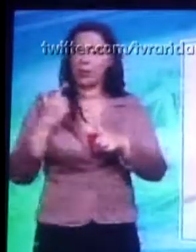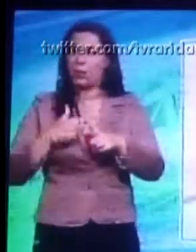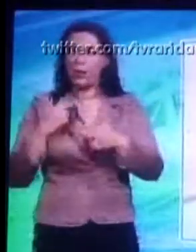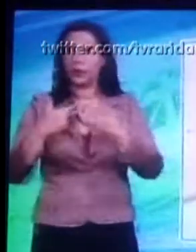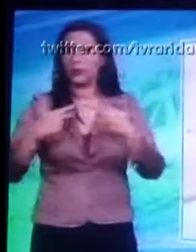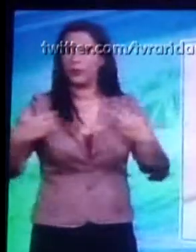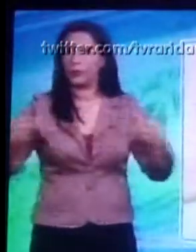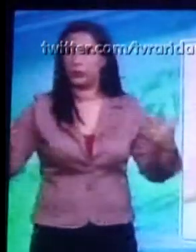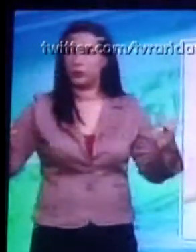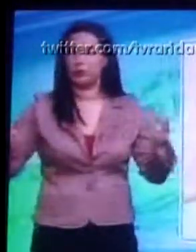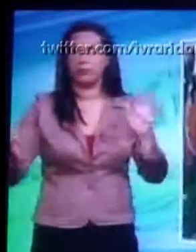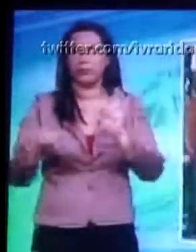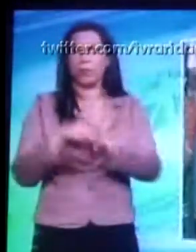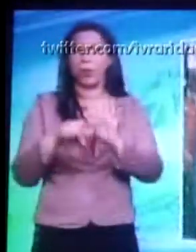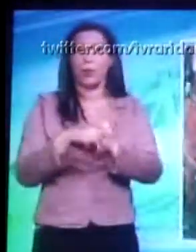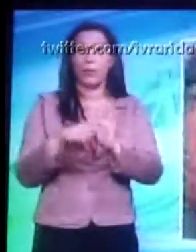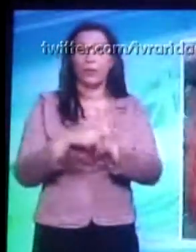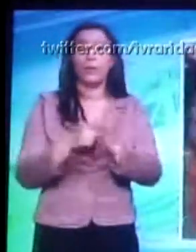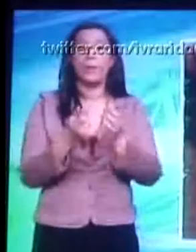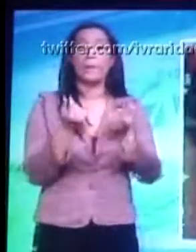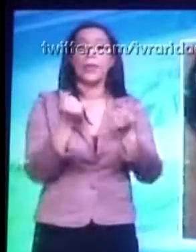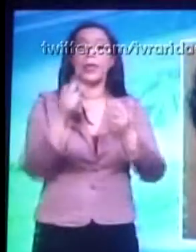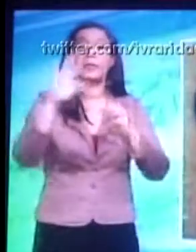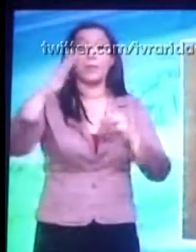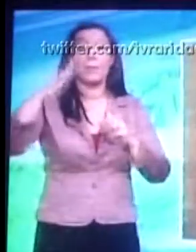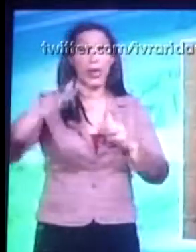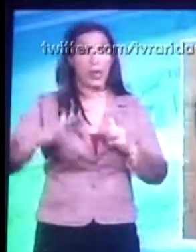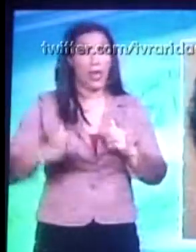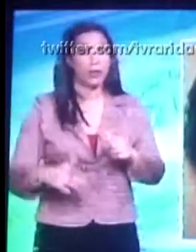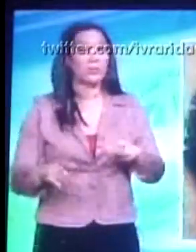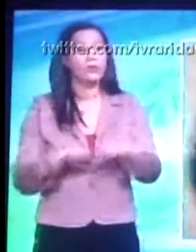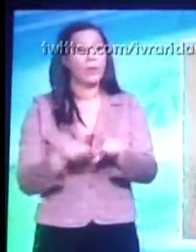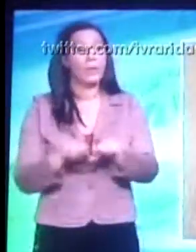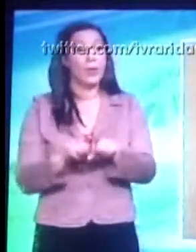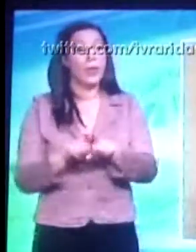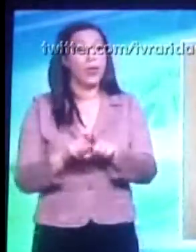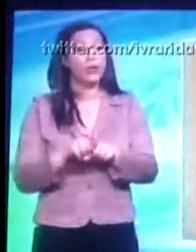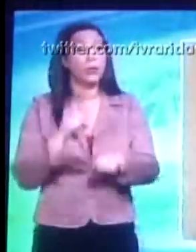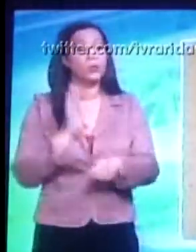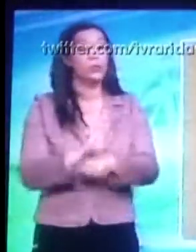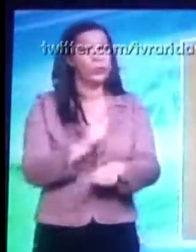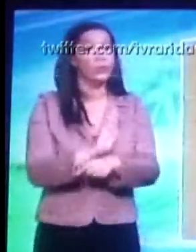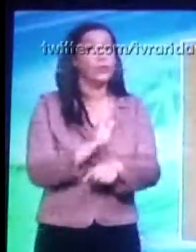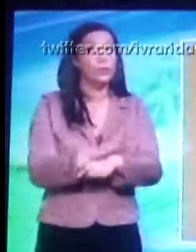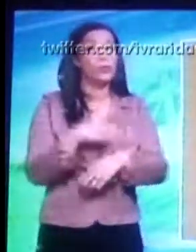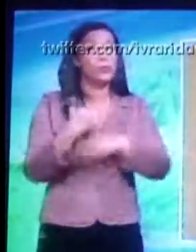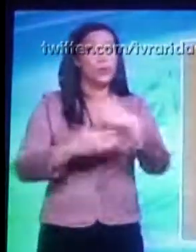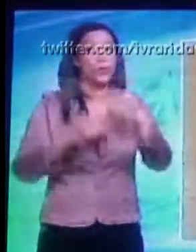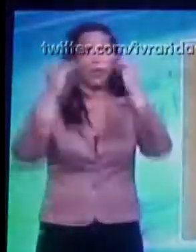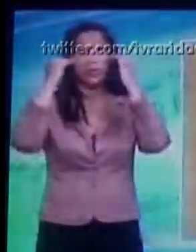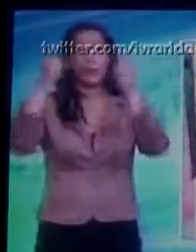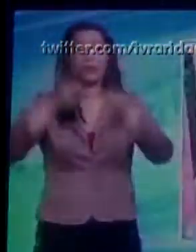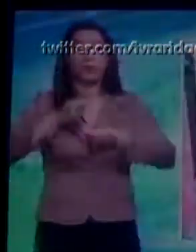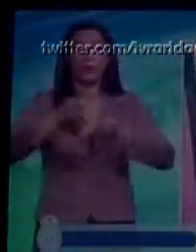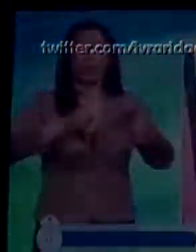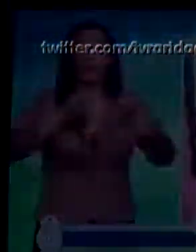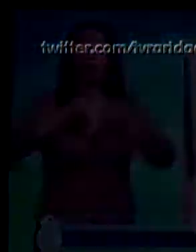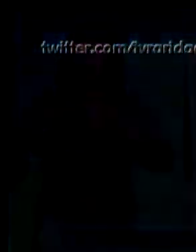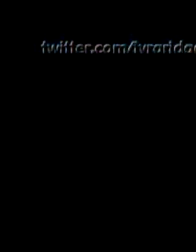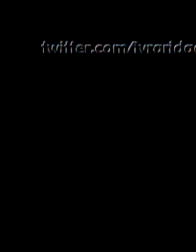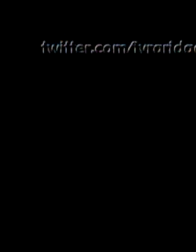acessórios originais, com preços mais baratos e ainda contribuem com a sustentabilidade. Muitas